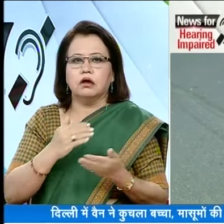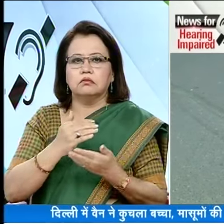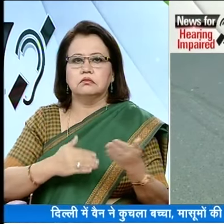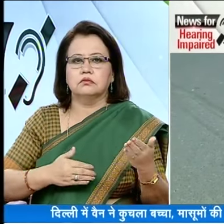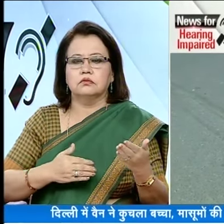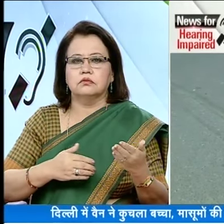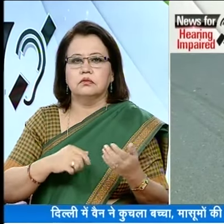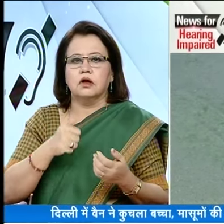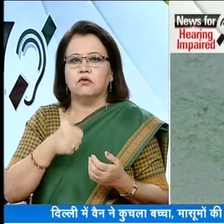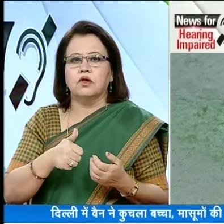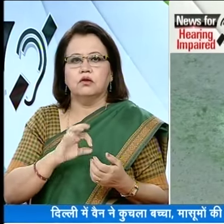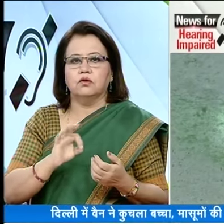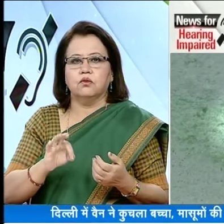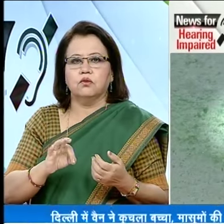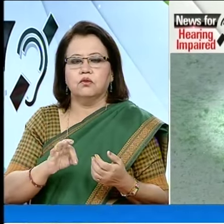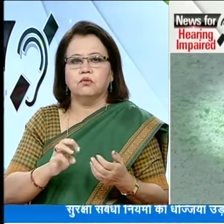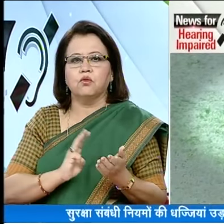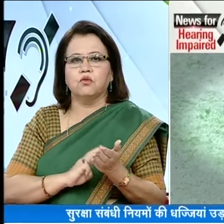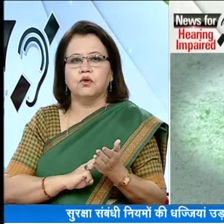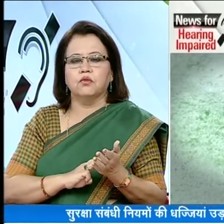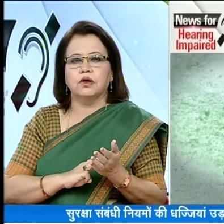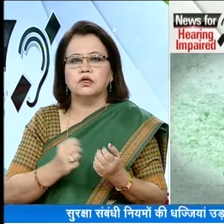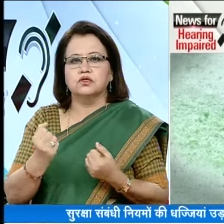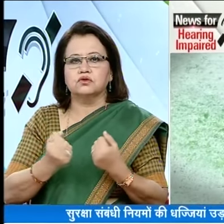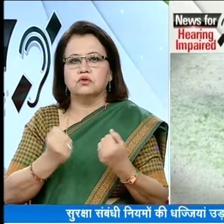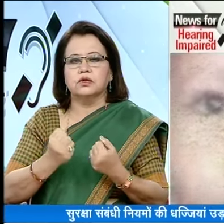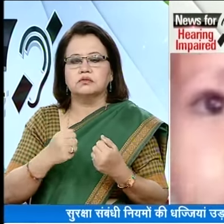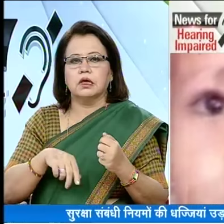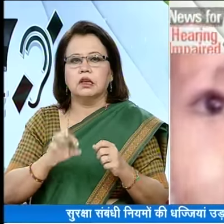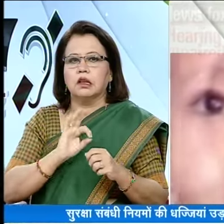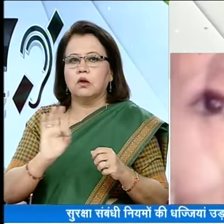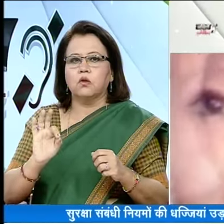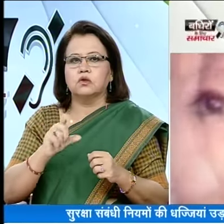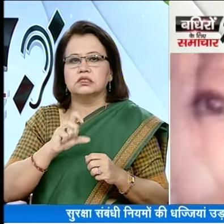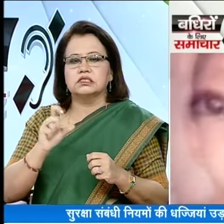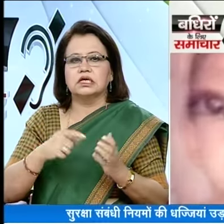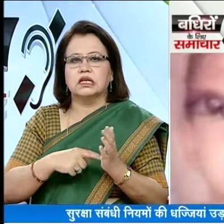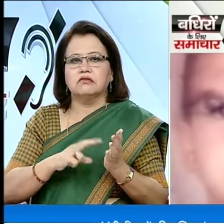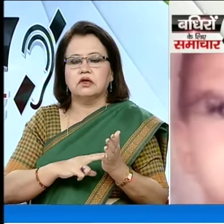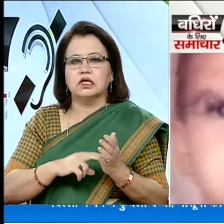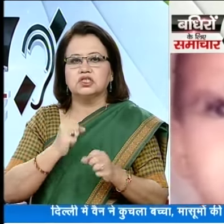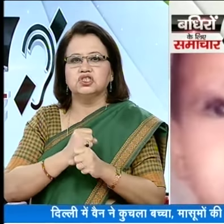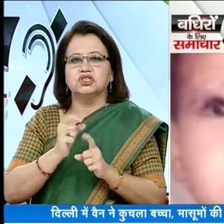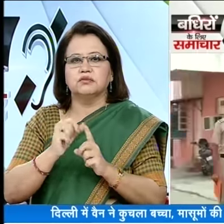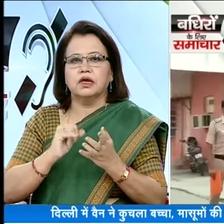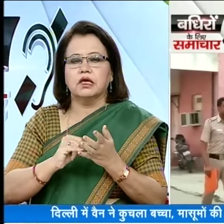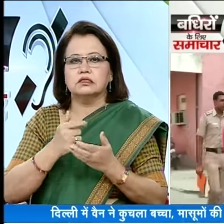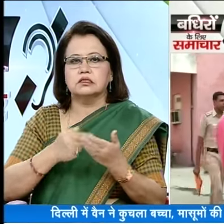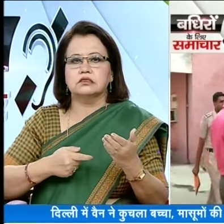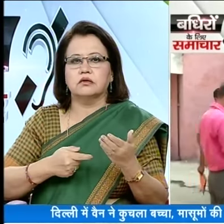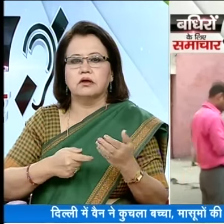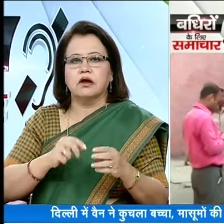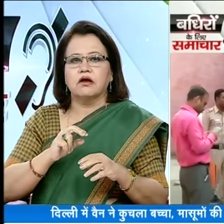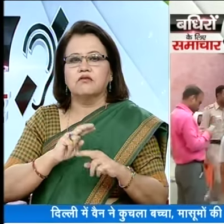खुलेया मेमो का बालन नहीं किया जा रहा है मुंबई में स्कूल बस में ना तो CCTV थे ना जी पिय सिस्टम